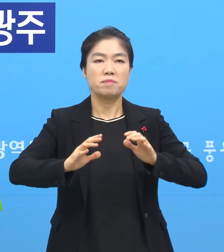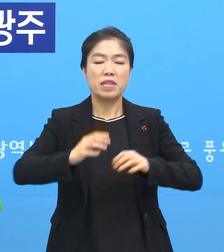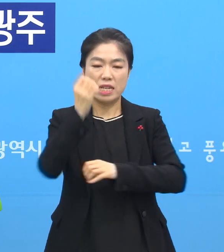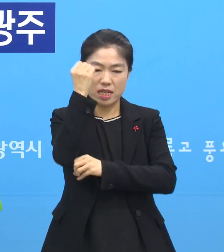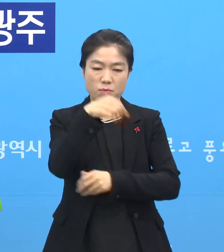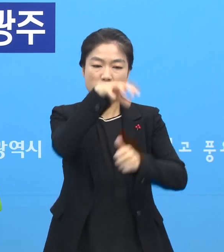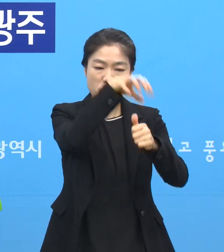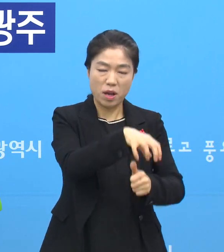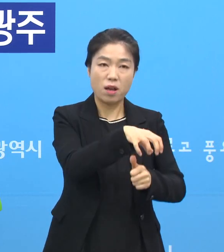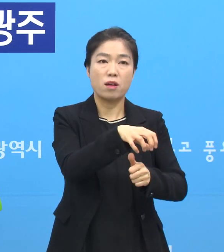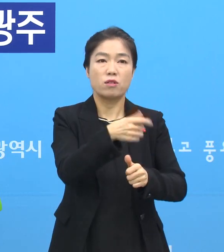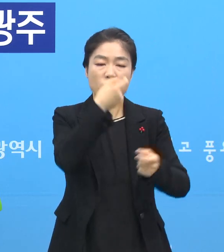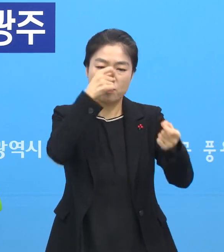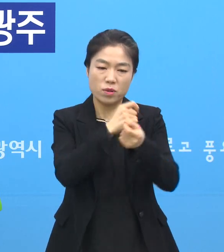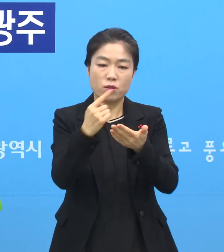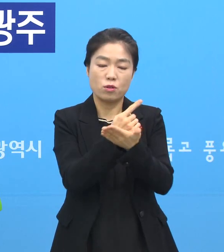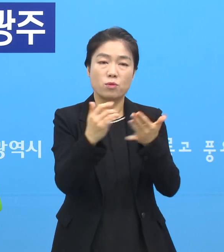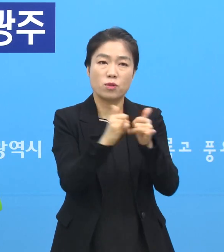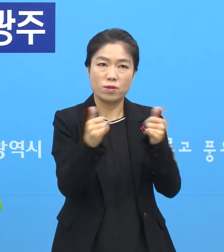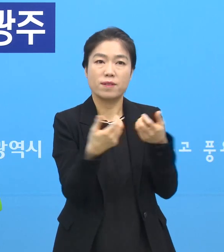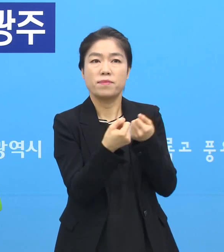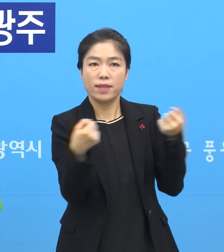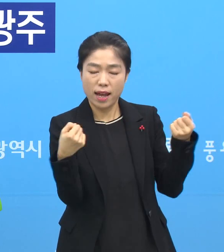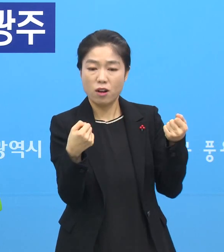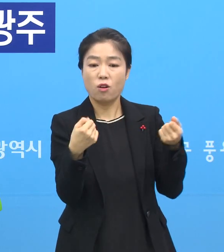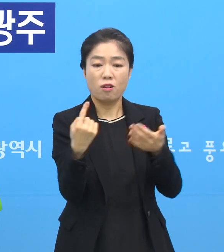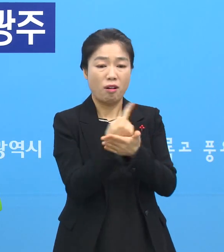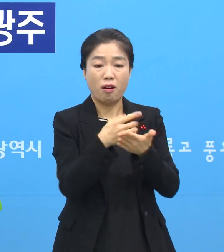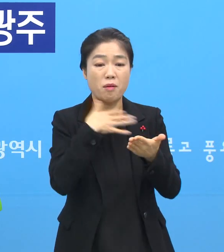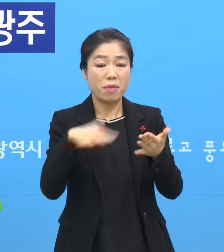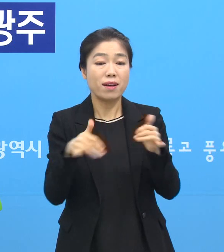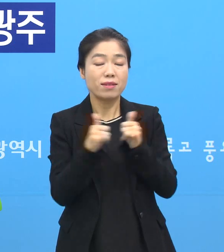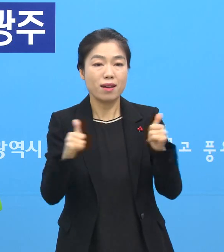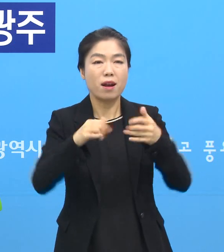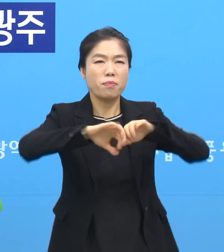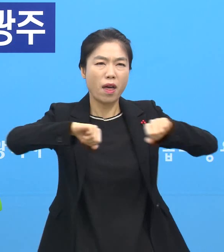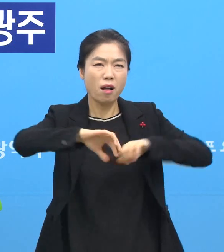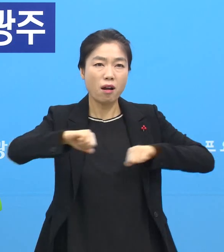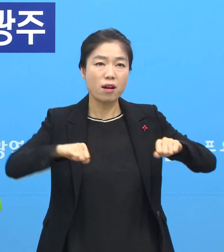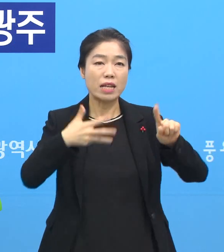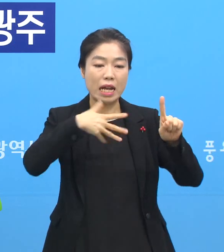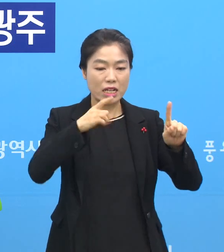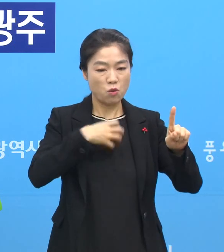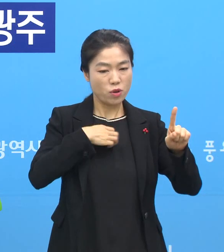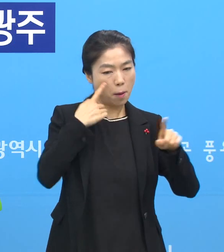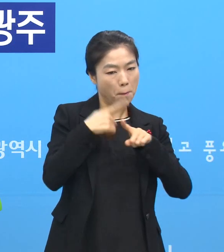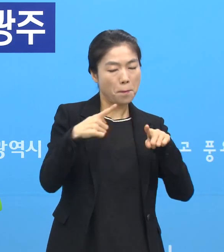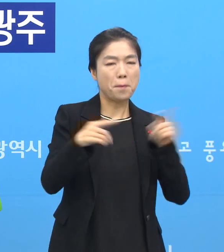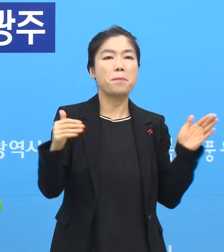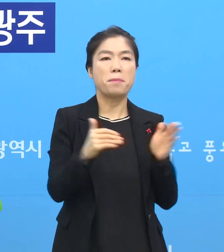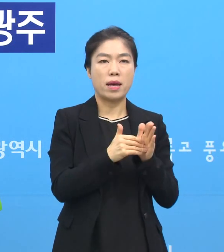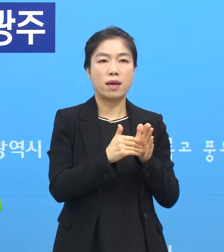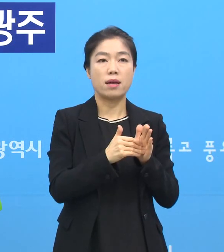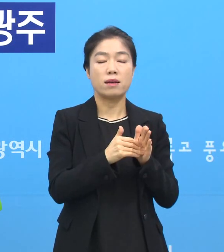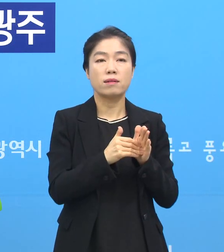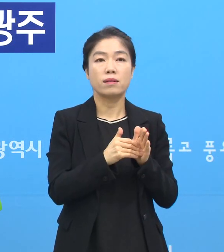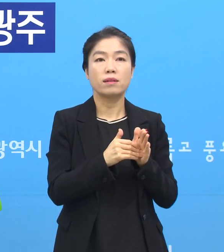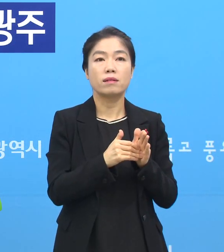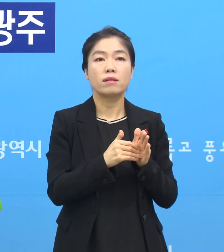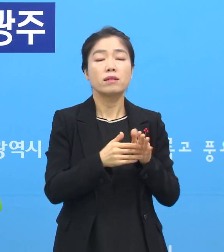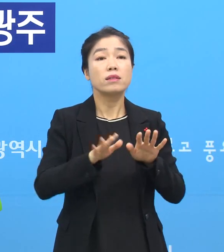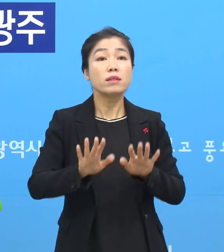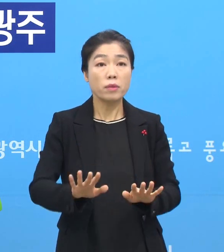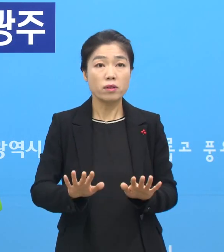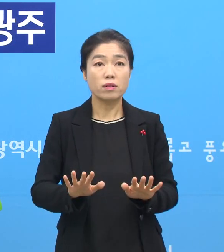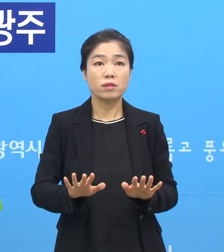조치와 밀접촉자하고 비접촉자에 대한 분류, 1차 위험도 평가를 마쳤습니다. 그런데